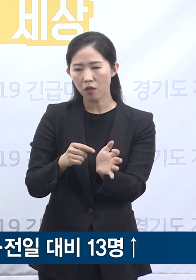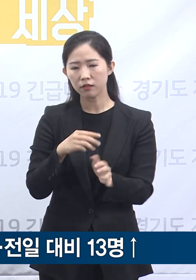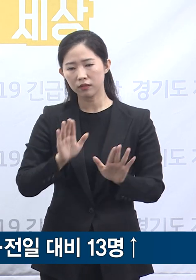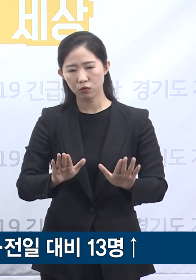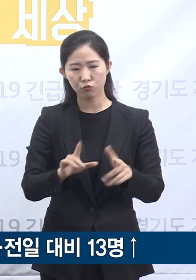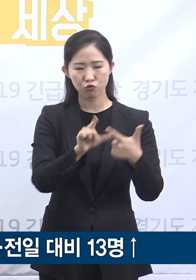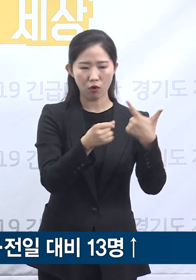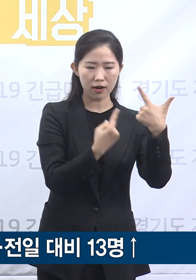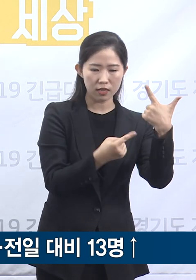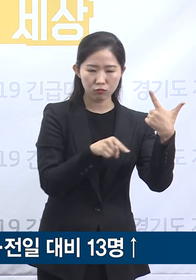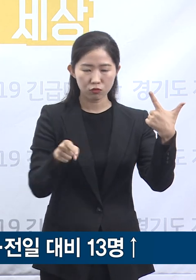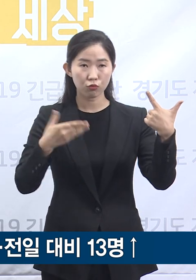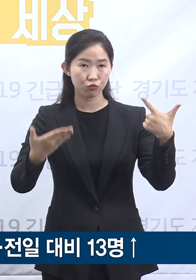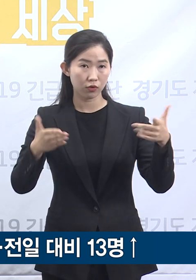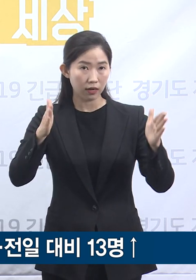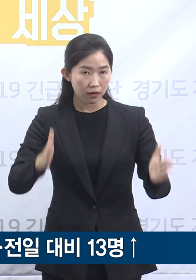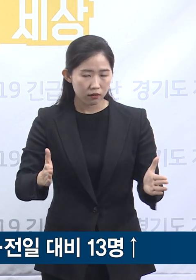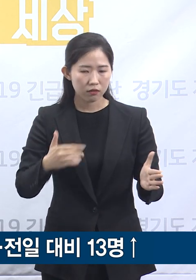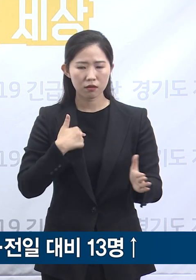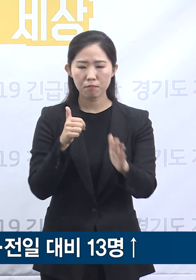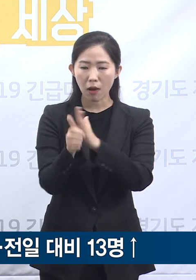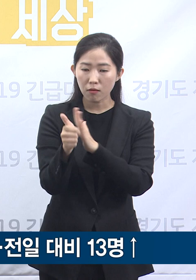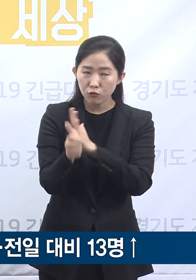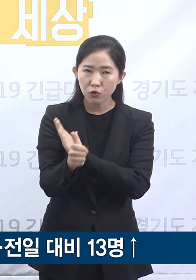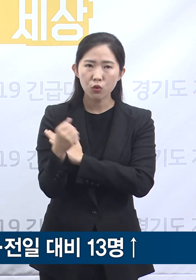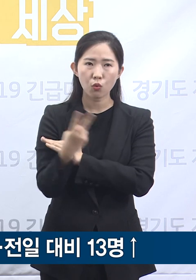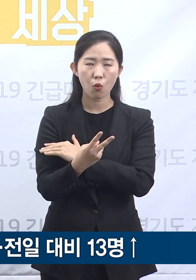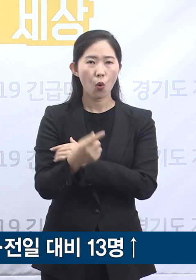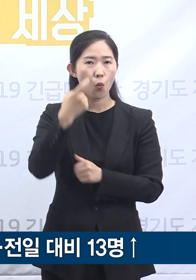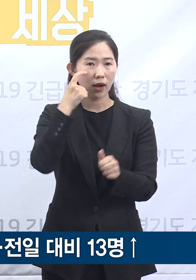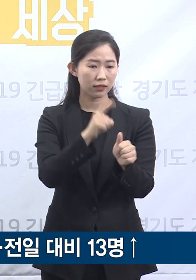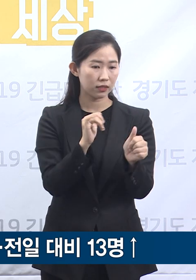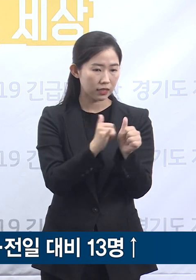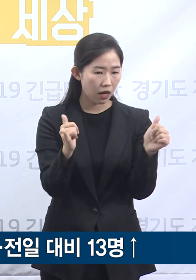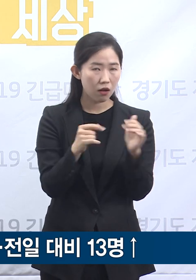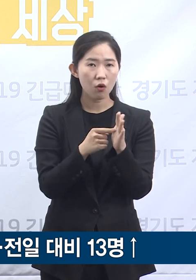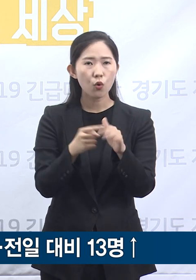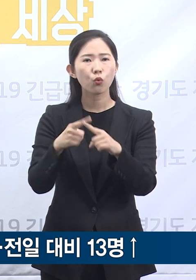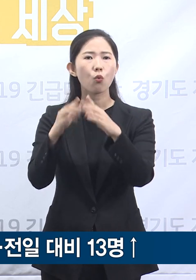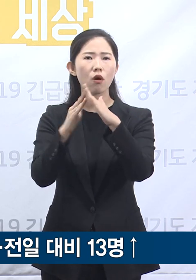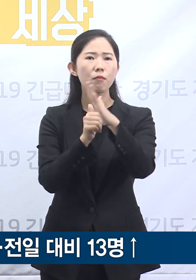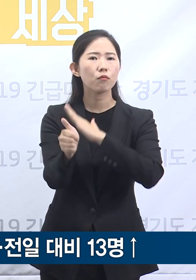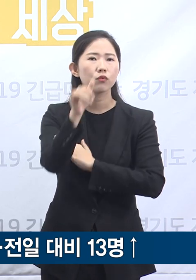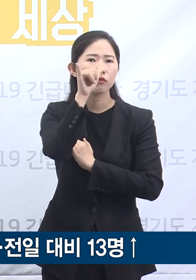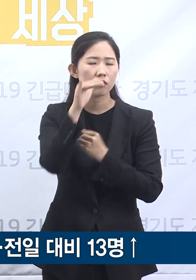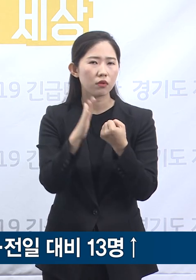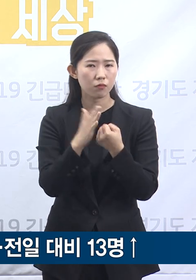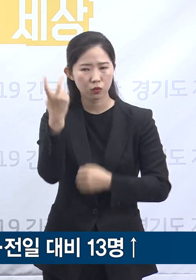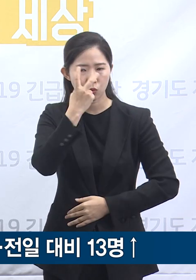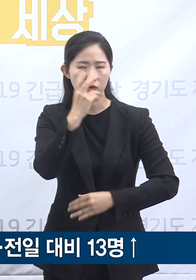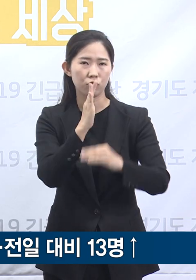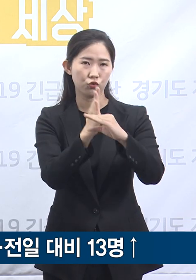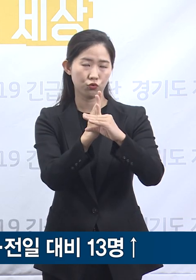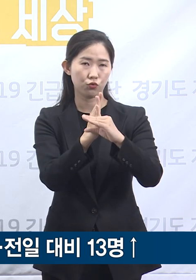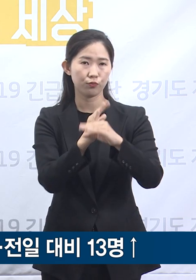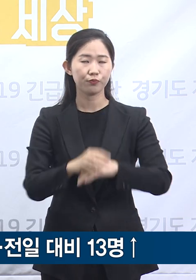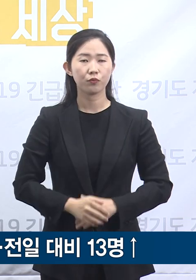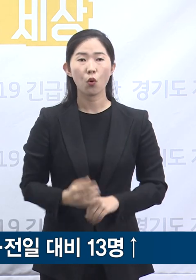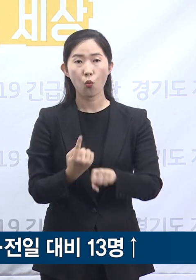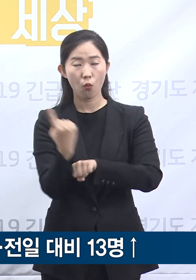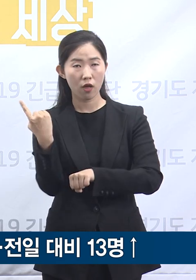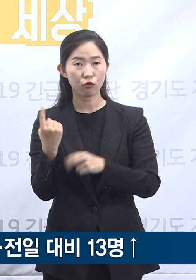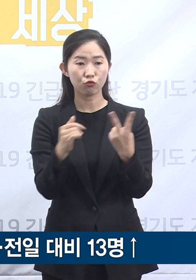해당 업체 방문자와 확진자가 방문한 교회 등에 대해 역학조사를 진행 중입니다. 나머지 2명은 서울